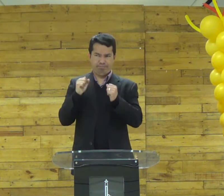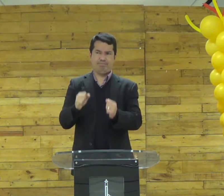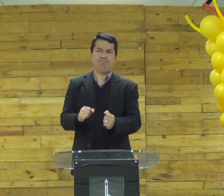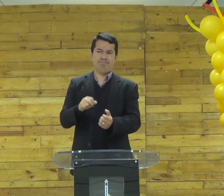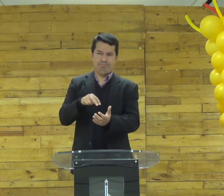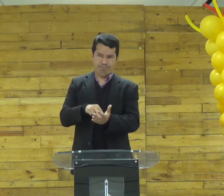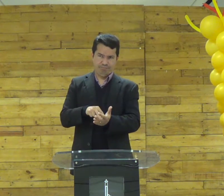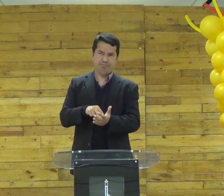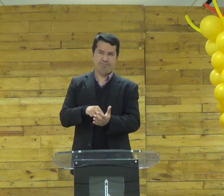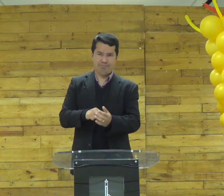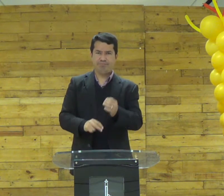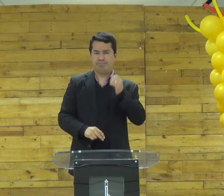fique em pé